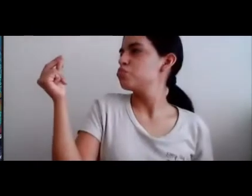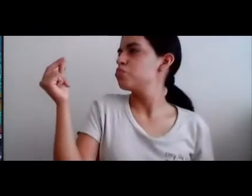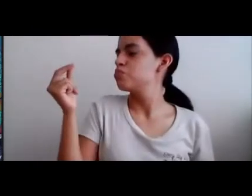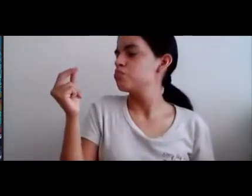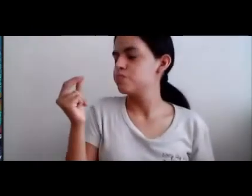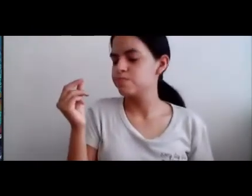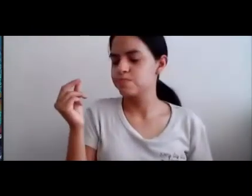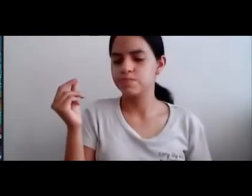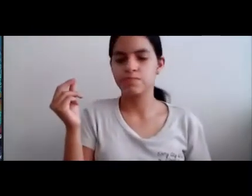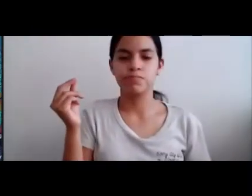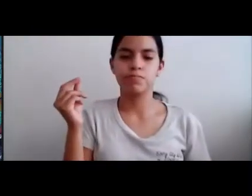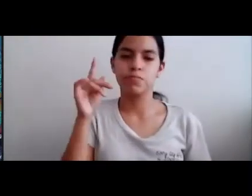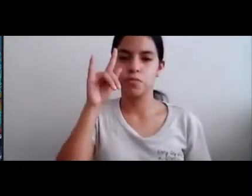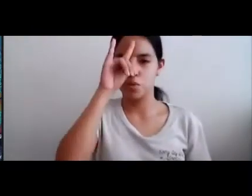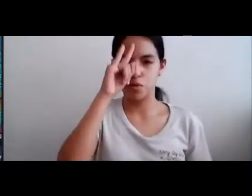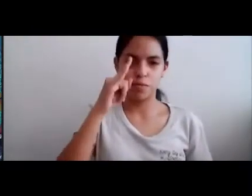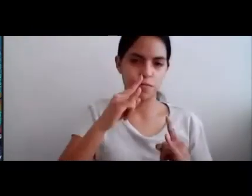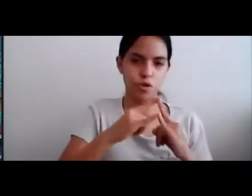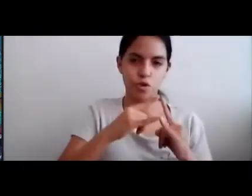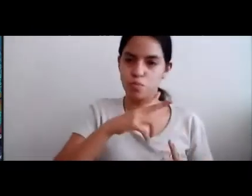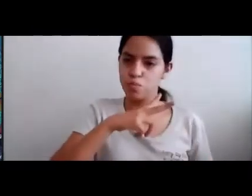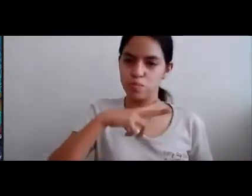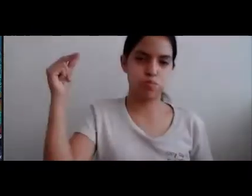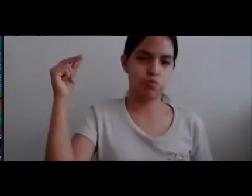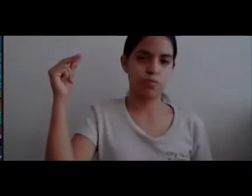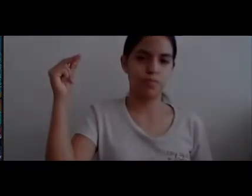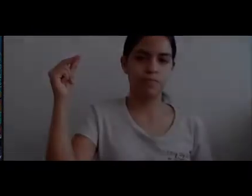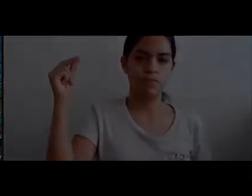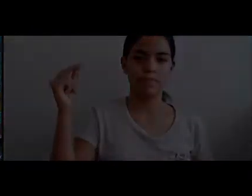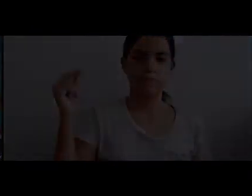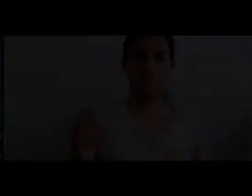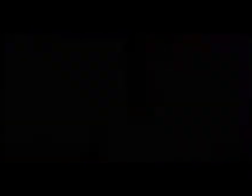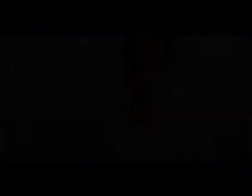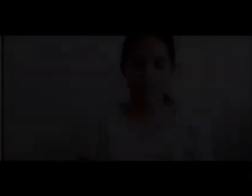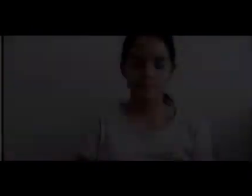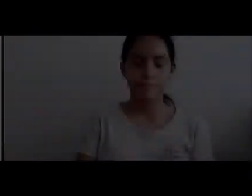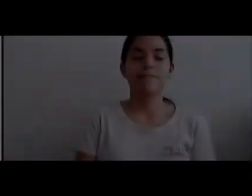Y se marchó La bruja malvada Se fue del reino